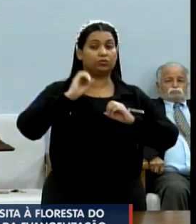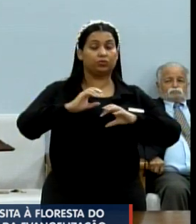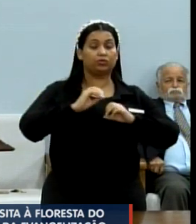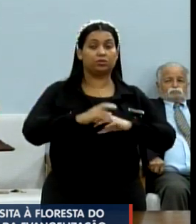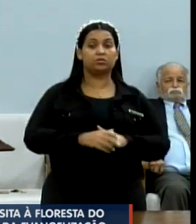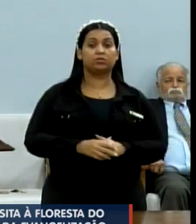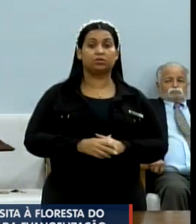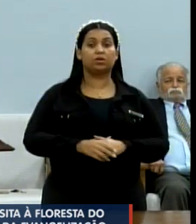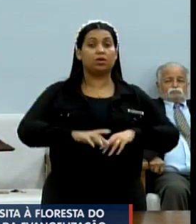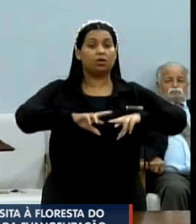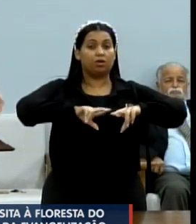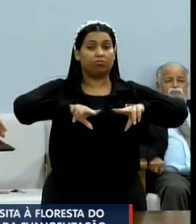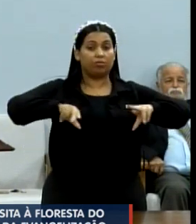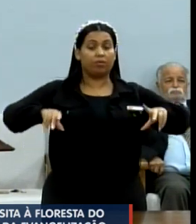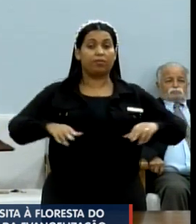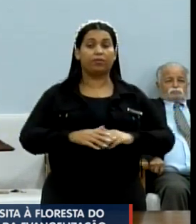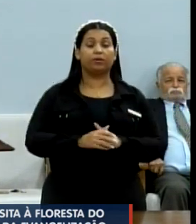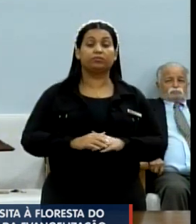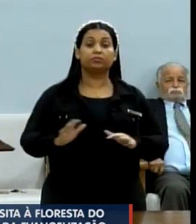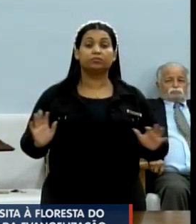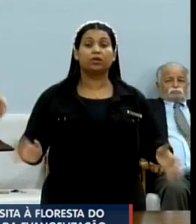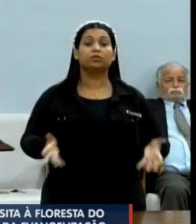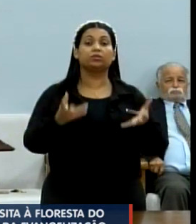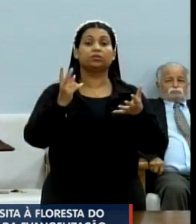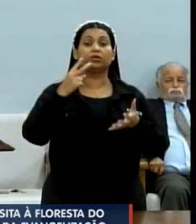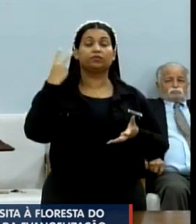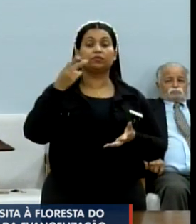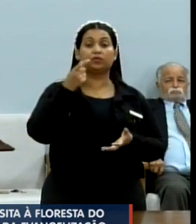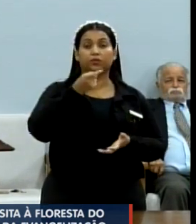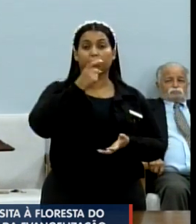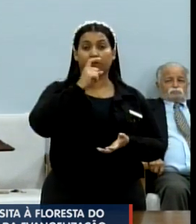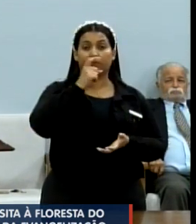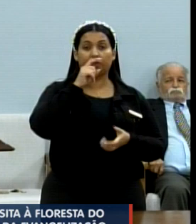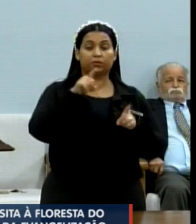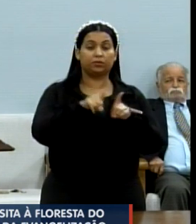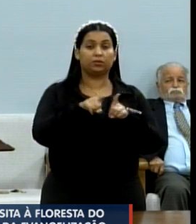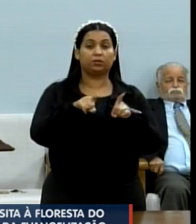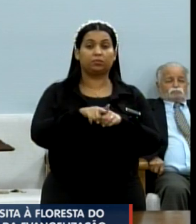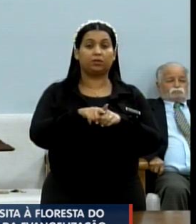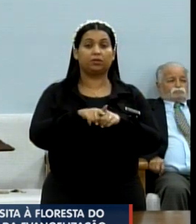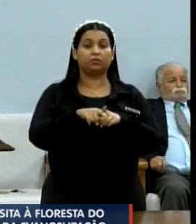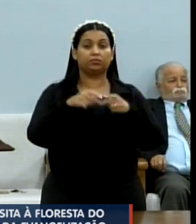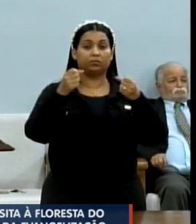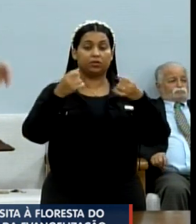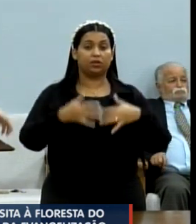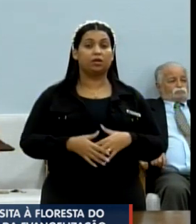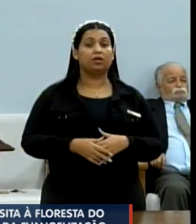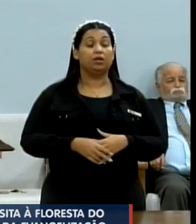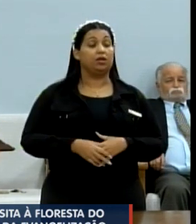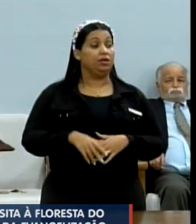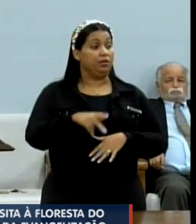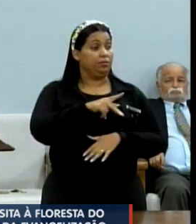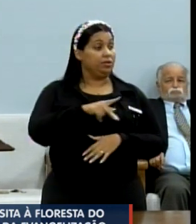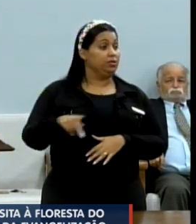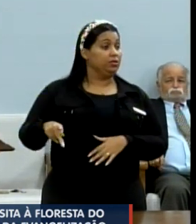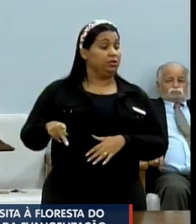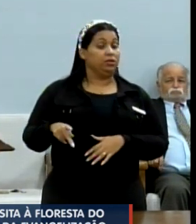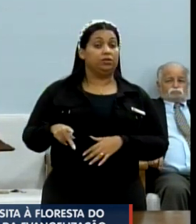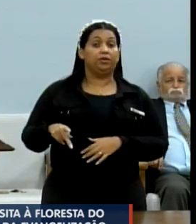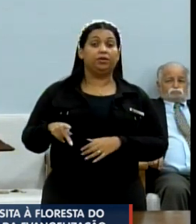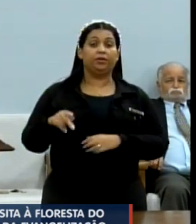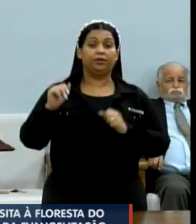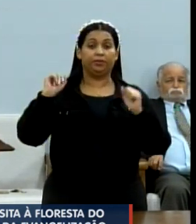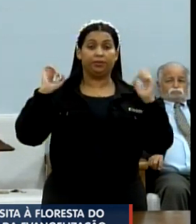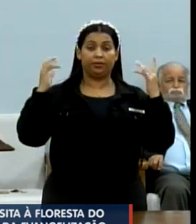eu queria enaltecer, vou deixar mais para o vereador Pedro Roberto falar, porque ele é presidente da Comissão do Meio Ambiente, mas